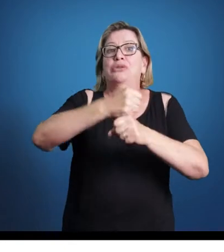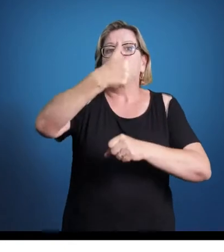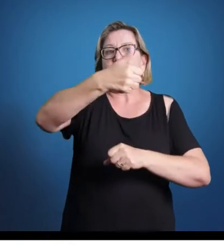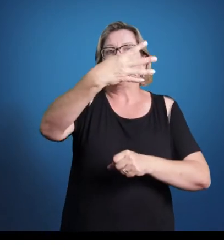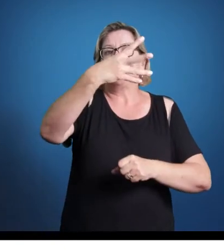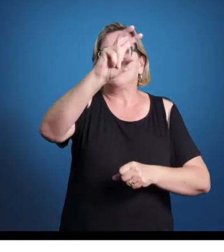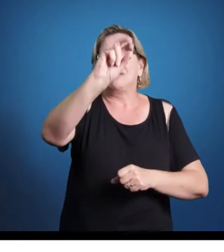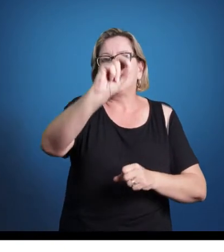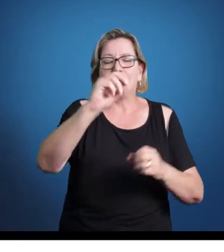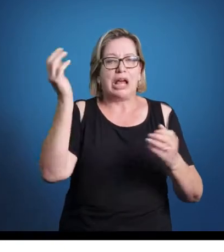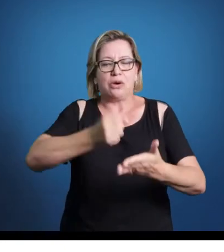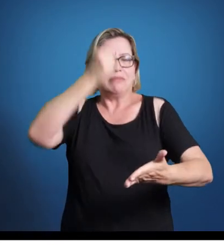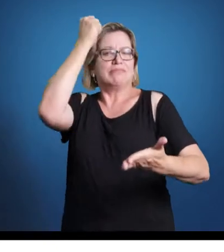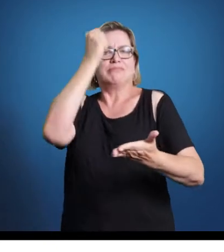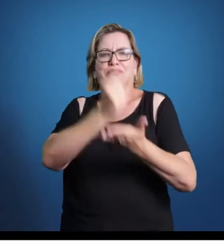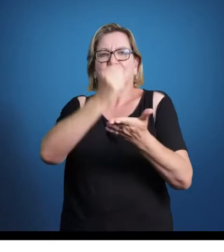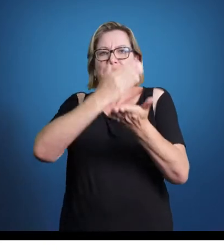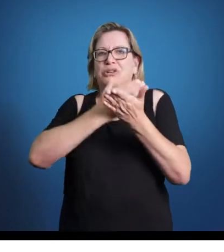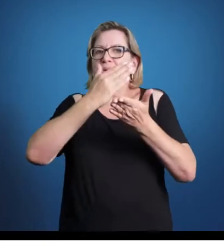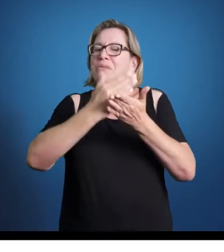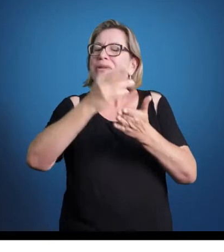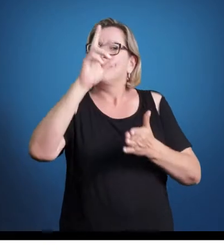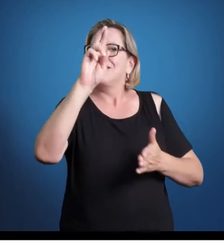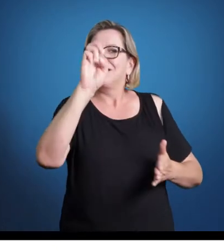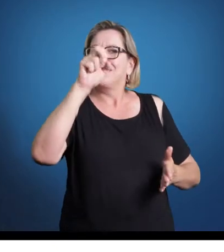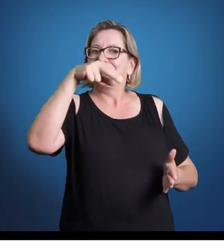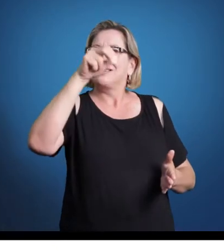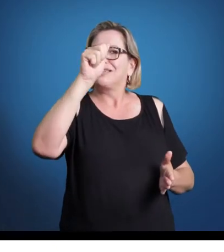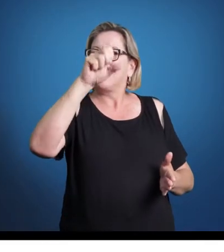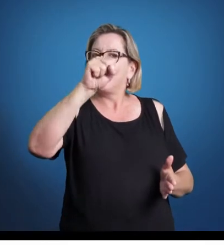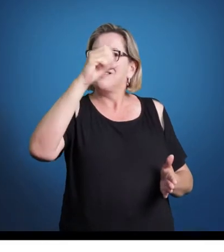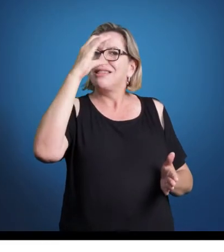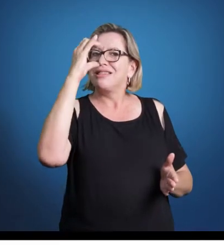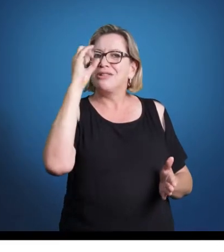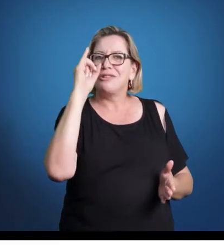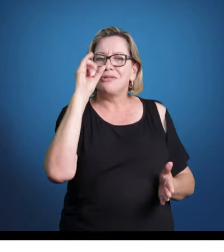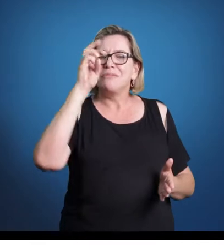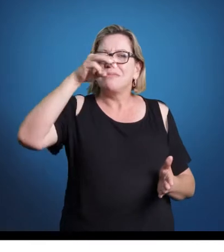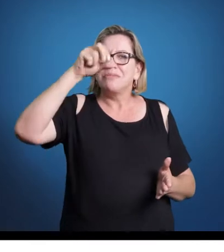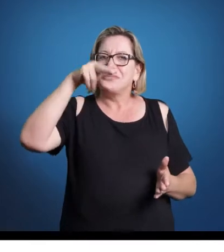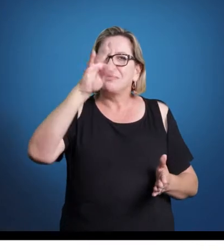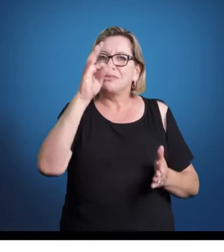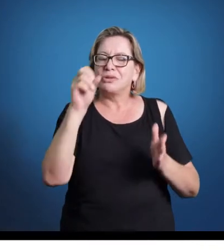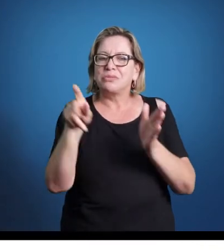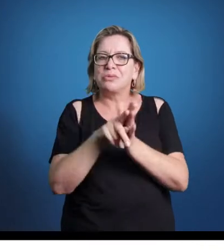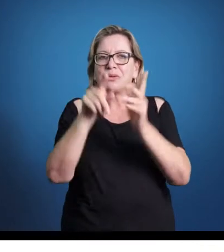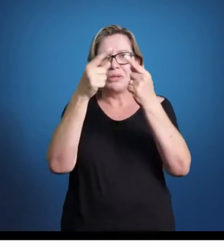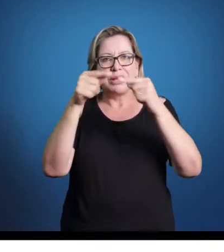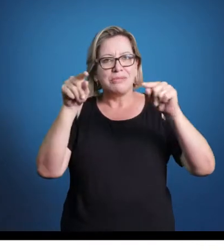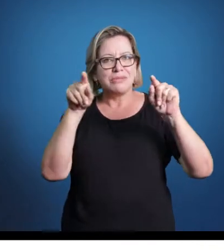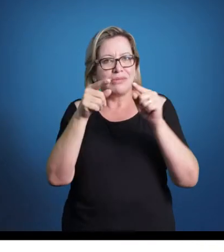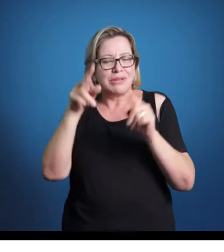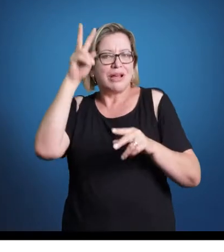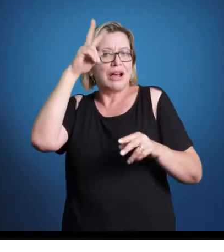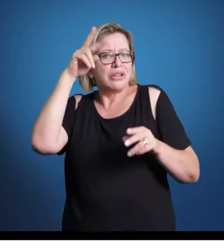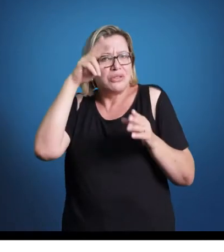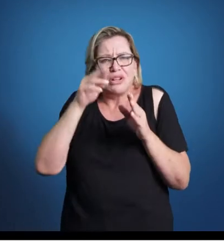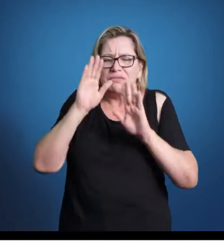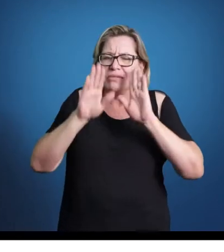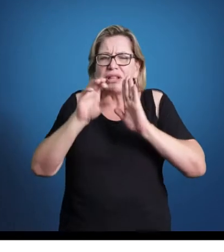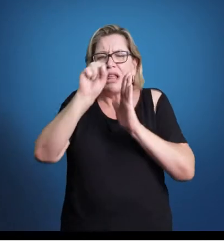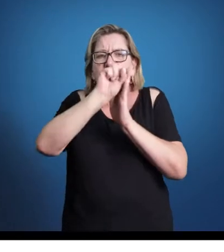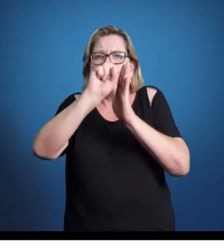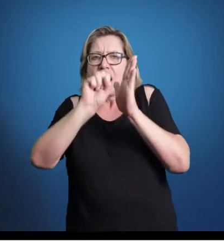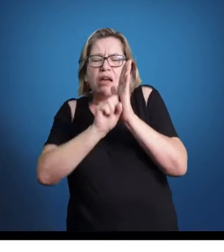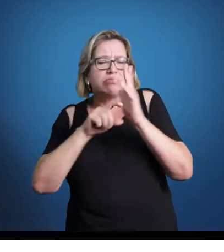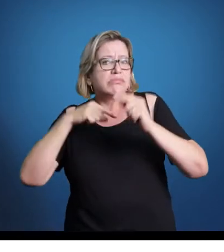de agora, decreto que começou o Renascimento da música. Isso é um absurdo. Essas delimitações históricas são colocadas séculos